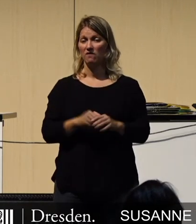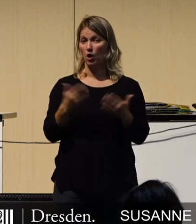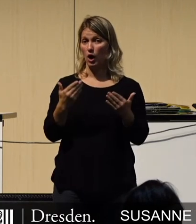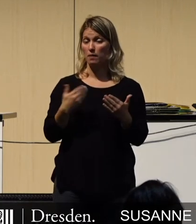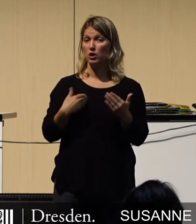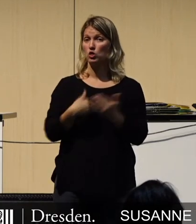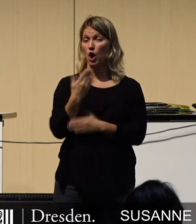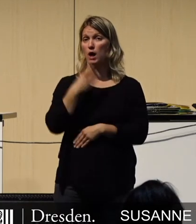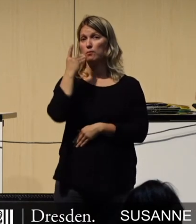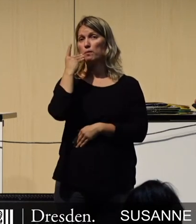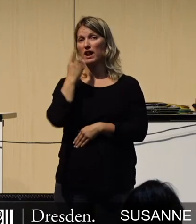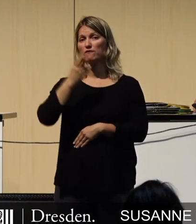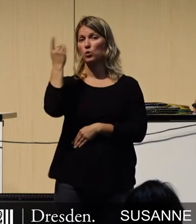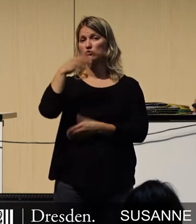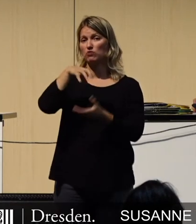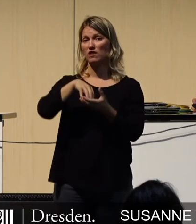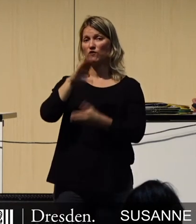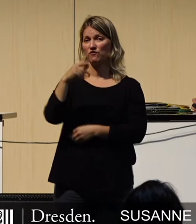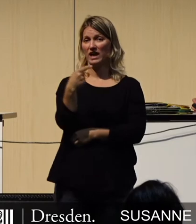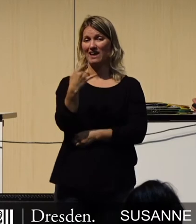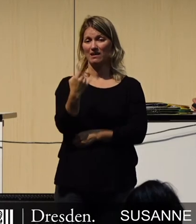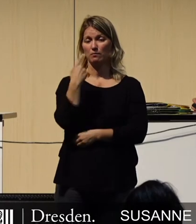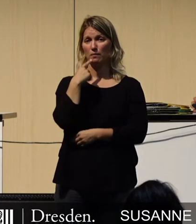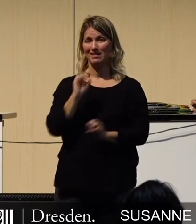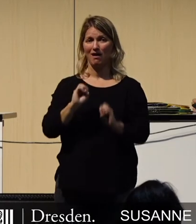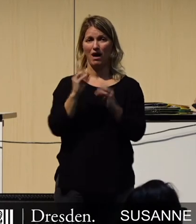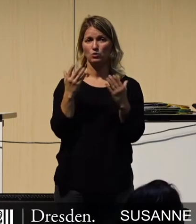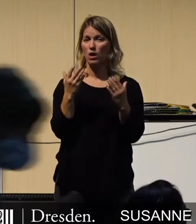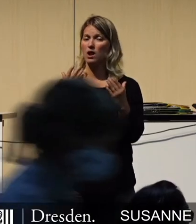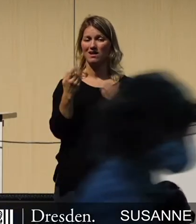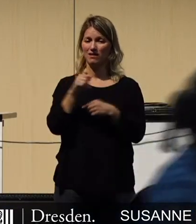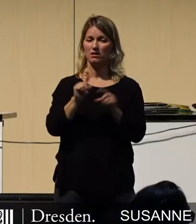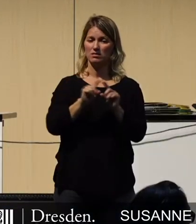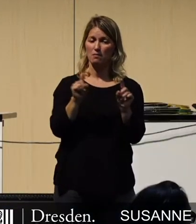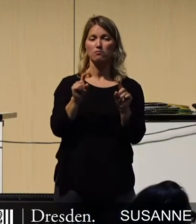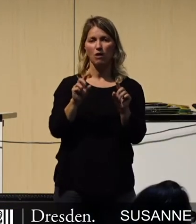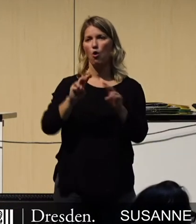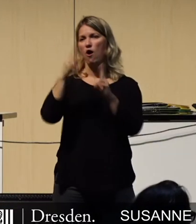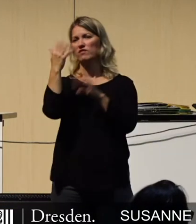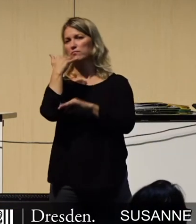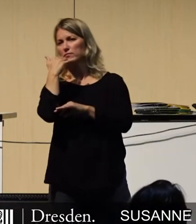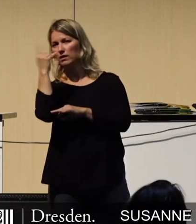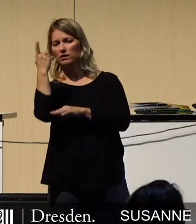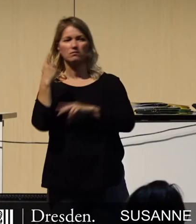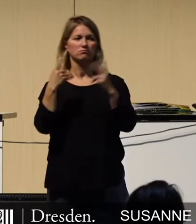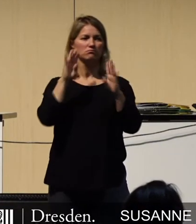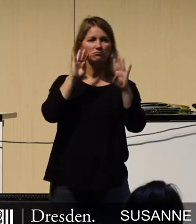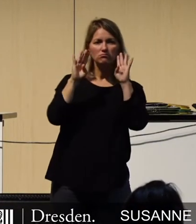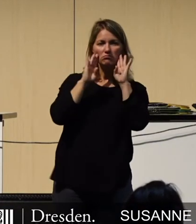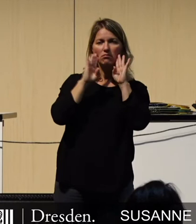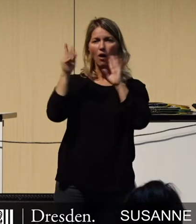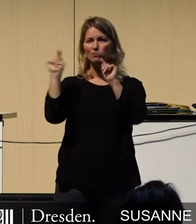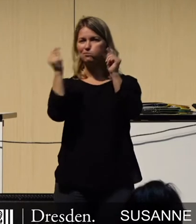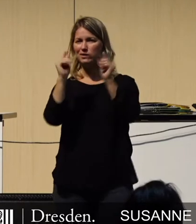Mobilfunkstandard 5G ist aktuell immer häufiger der Gegenstand von öffentlicher Berichterstattung und kritischen